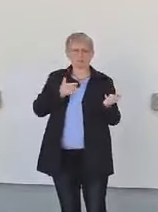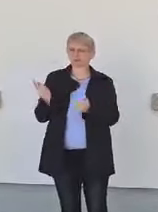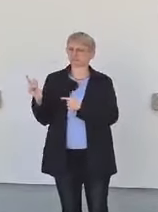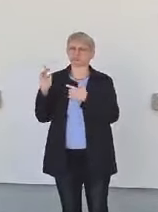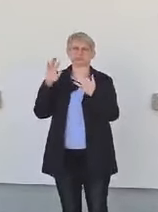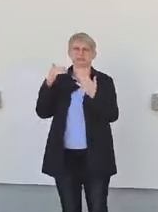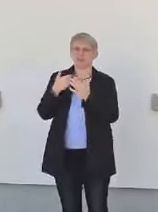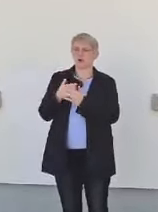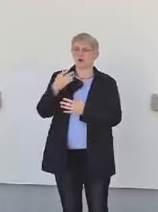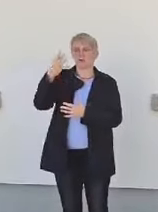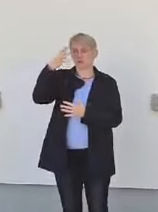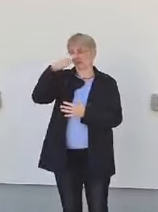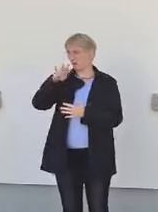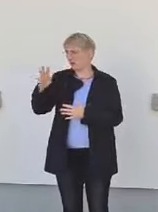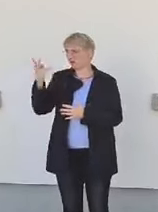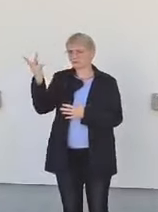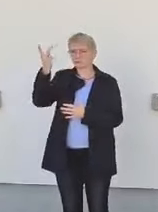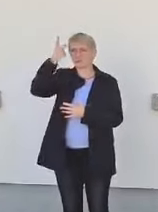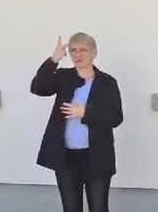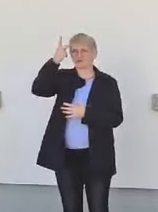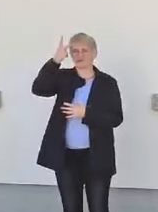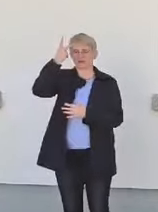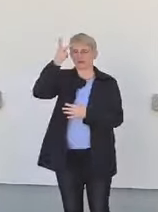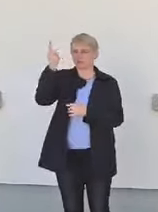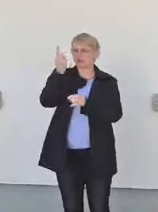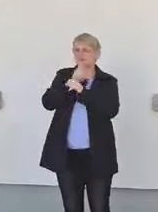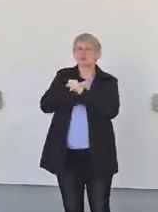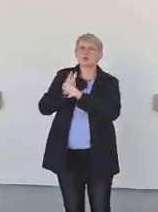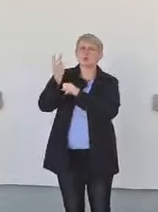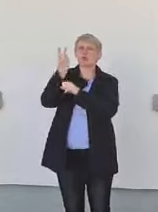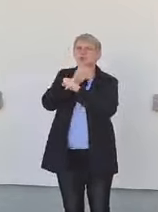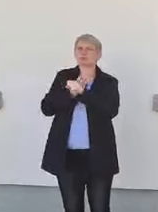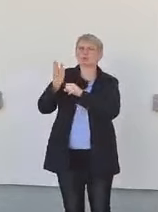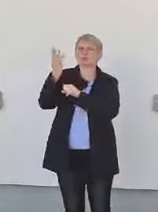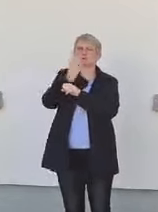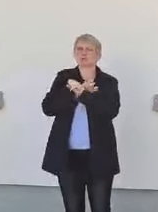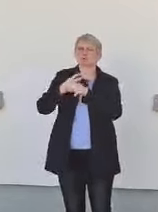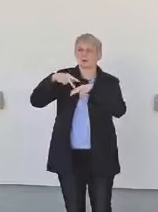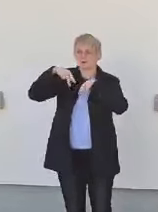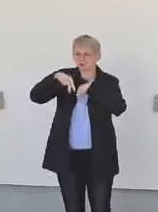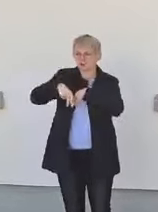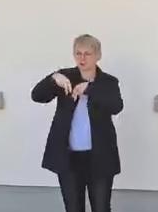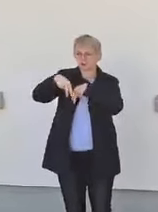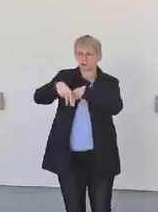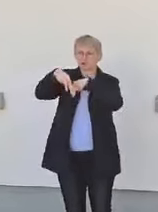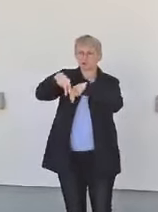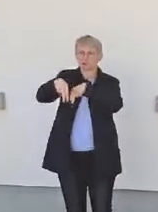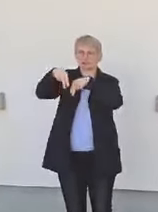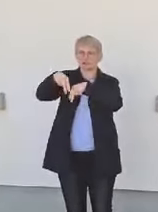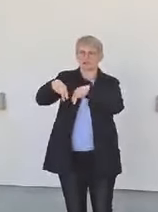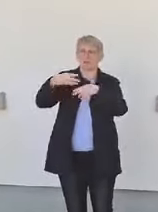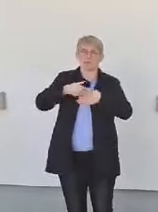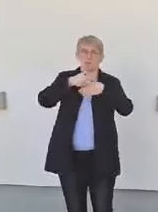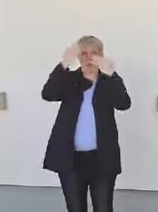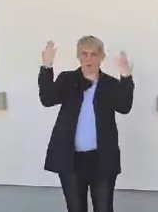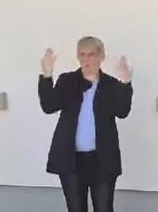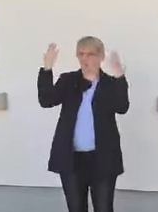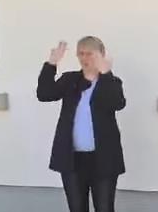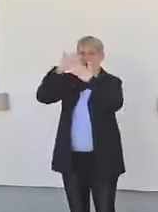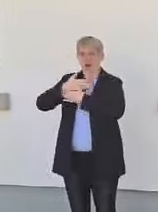sehr prägend in Erinnerung. Das stundenlange Stehen hier auf dem Appellplatz morgens und abends, natürlich um der